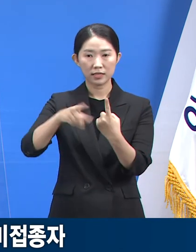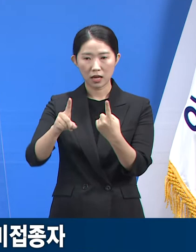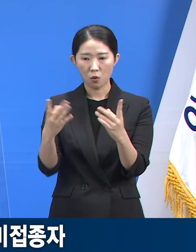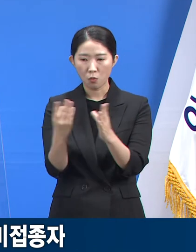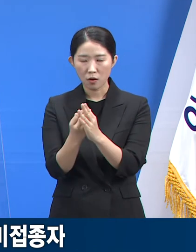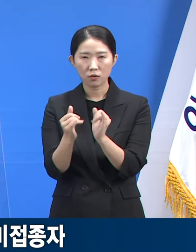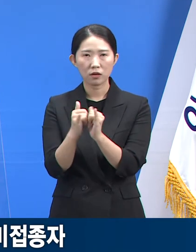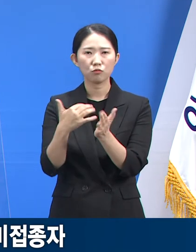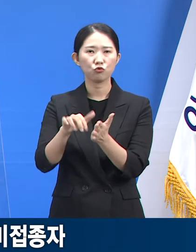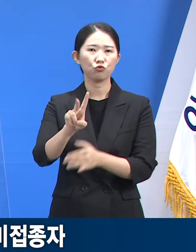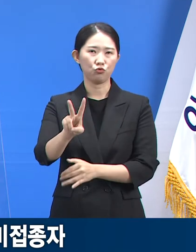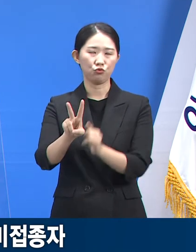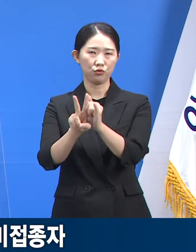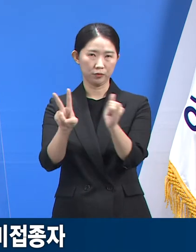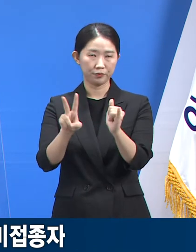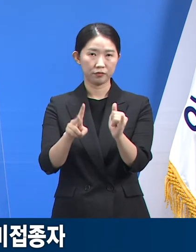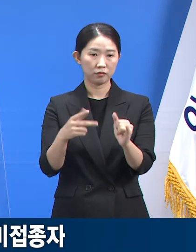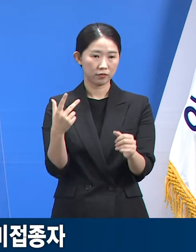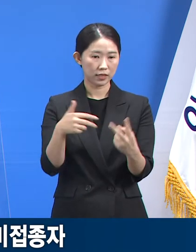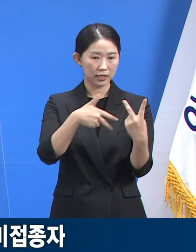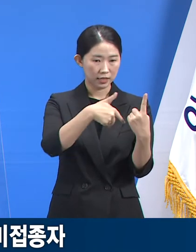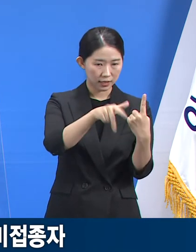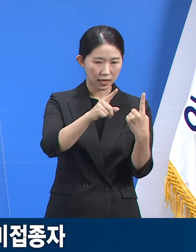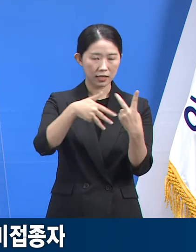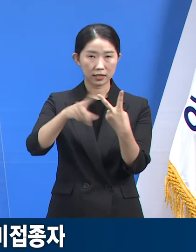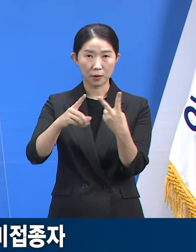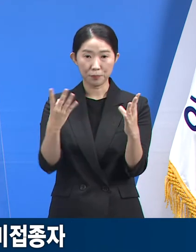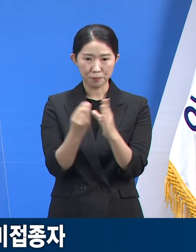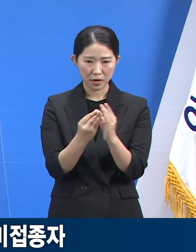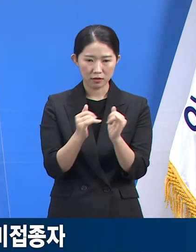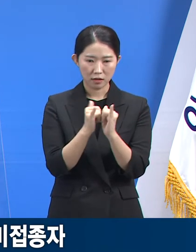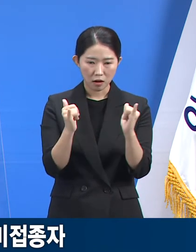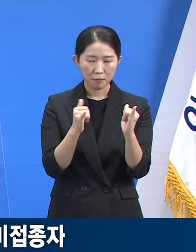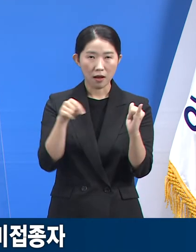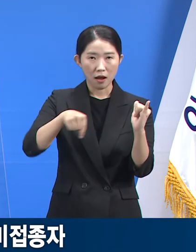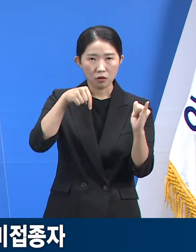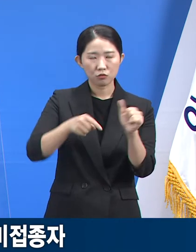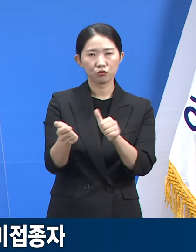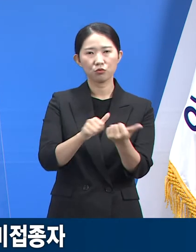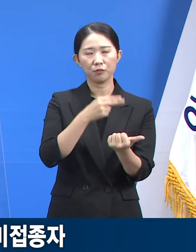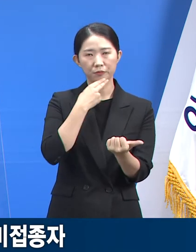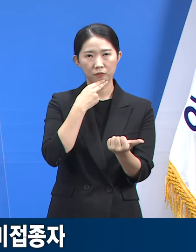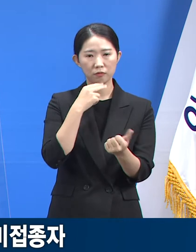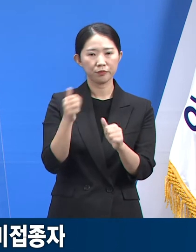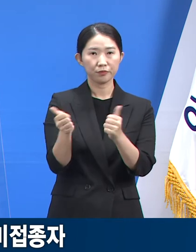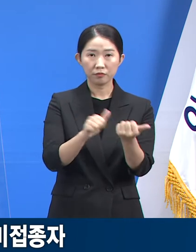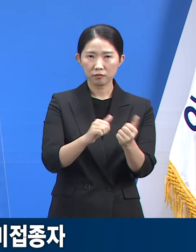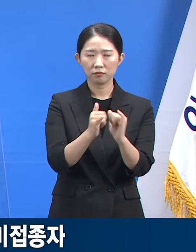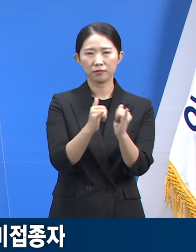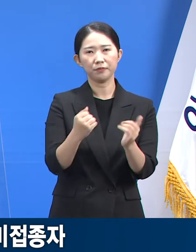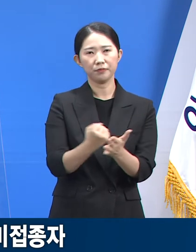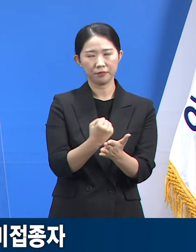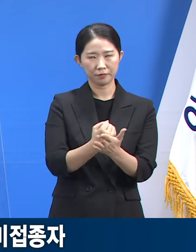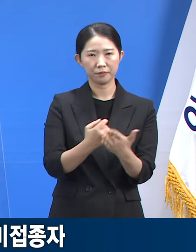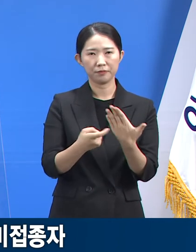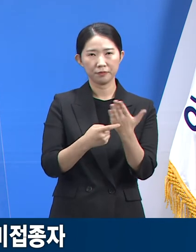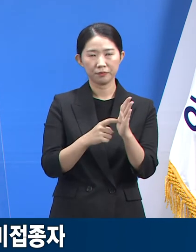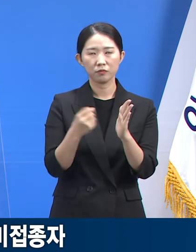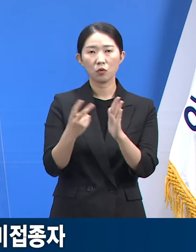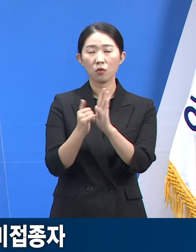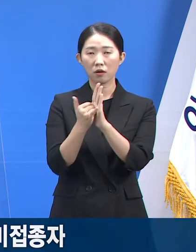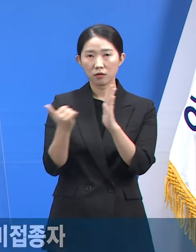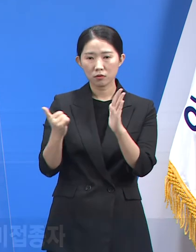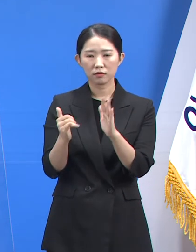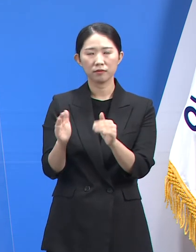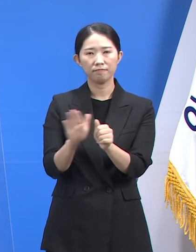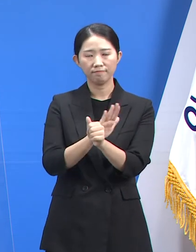완료자 중에서는 사망 사례가 발생하지 않았습니다. 상가 고인의 명목을 빌며 유가족분들께 깊은 애도의 말씀을